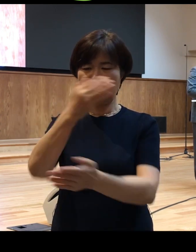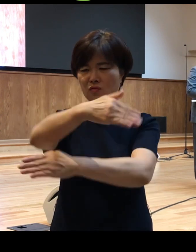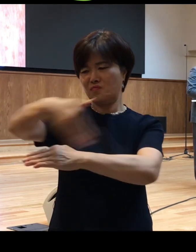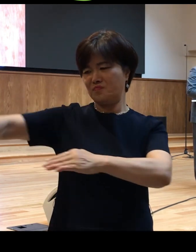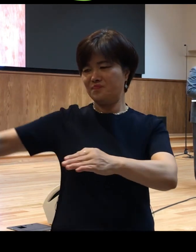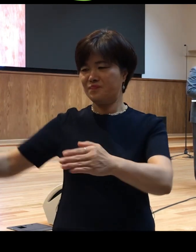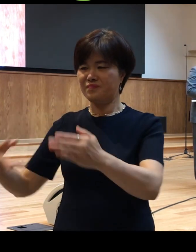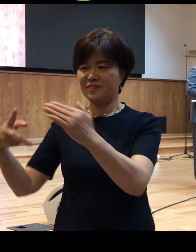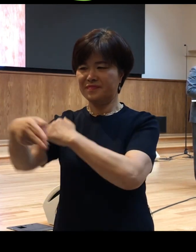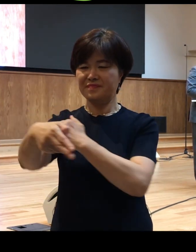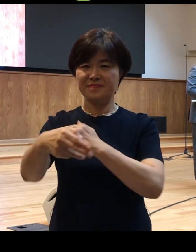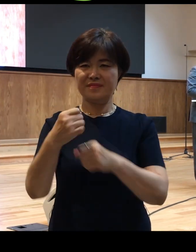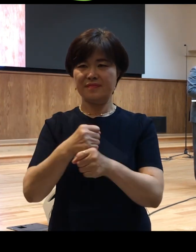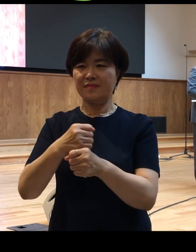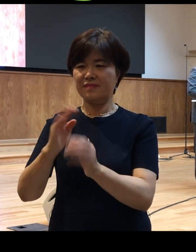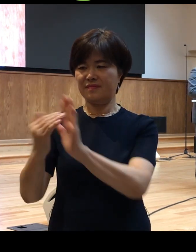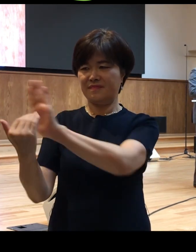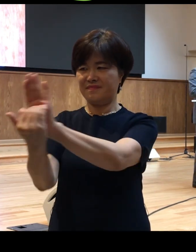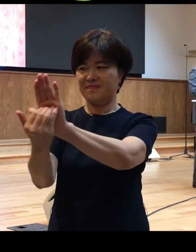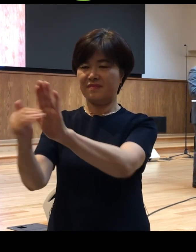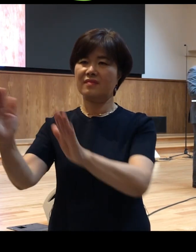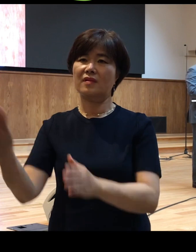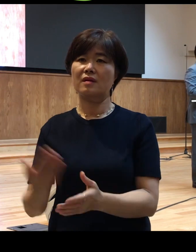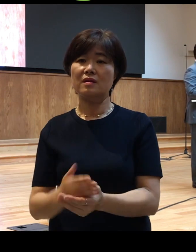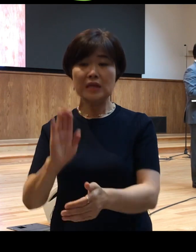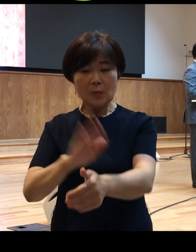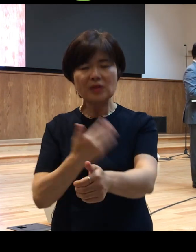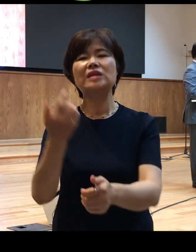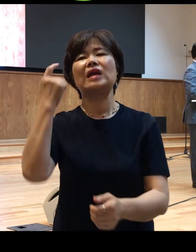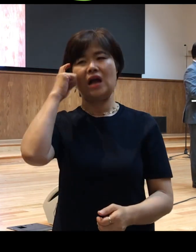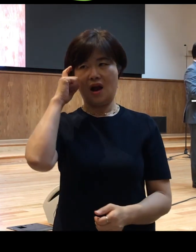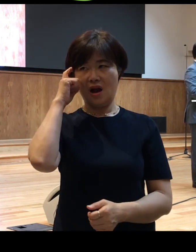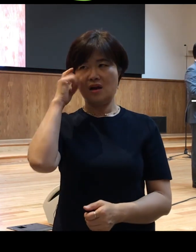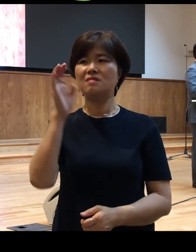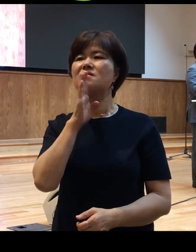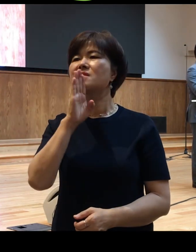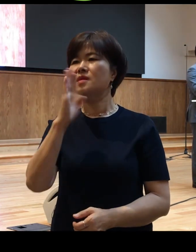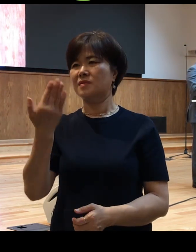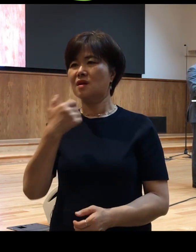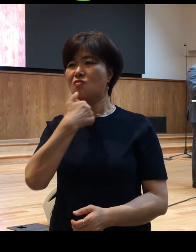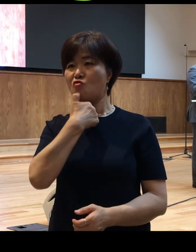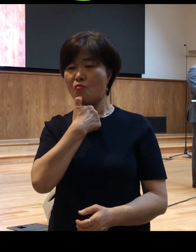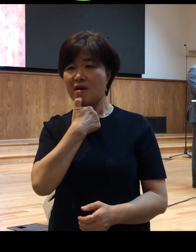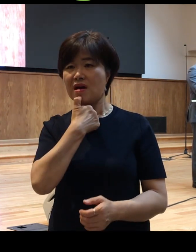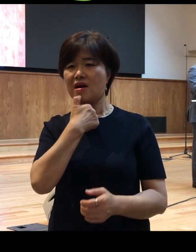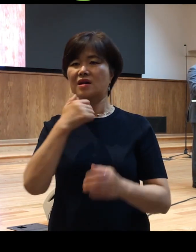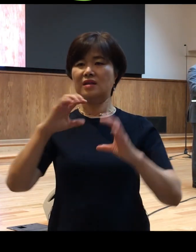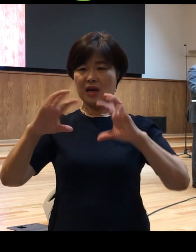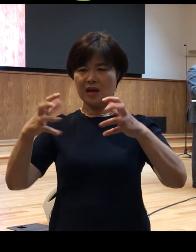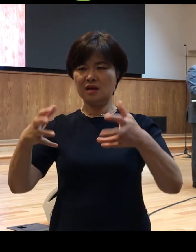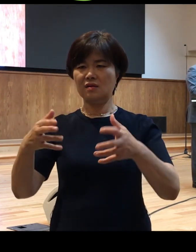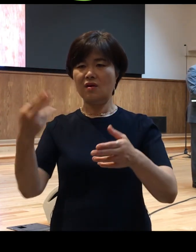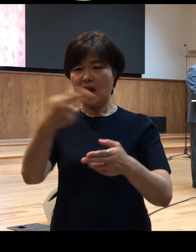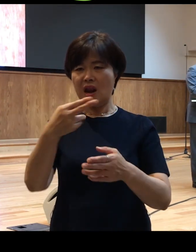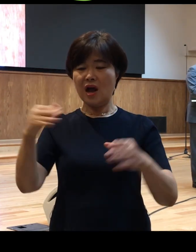그럼 잘못된 생각이죠 로마 제국 하의 헬라 문화권 안에서도 보면